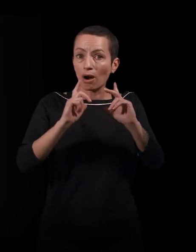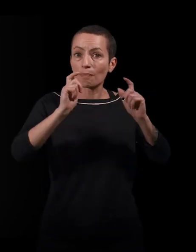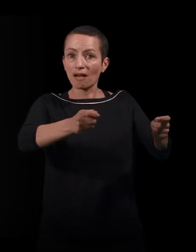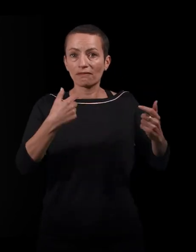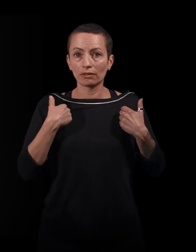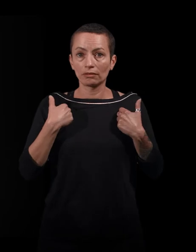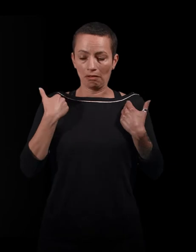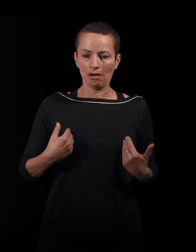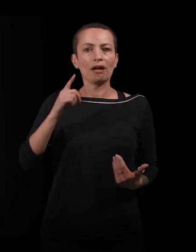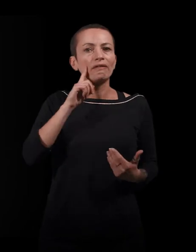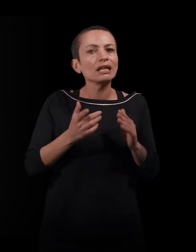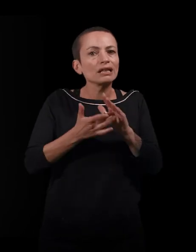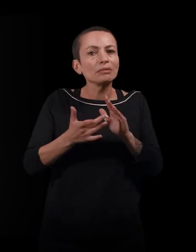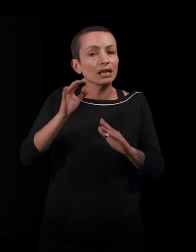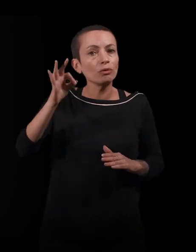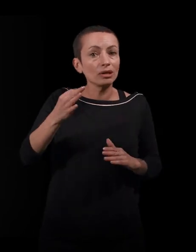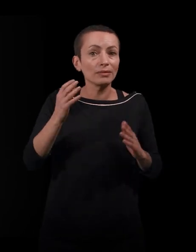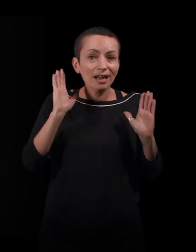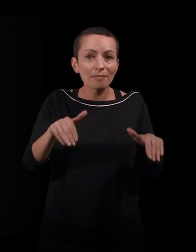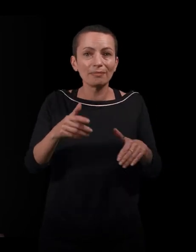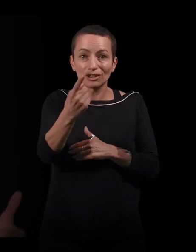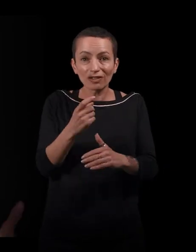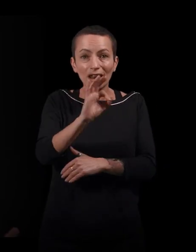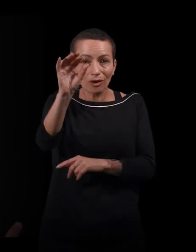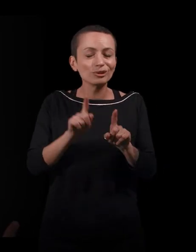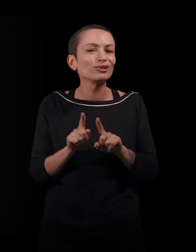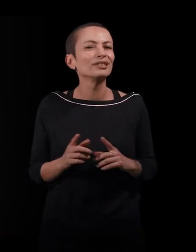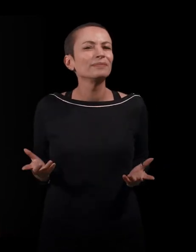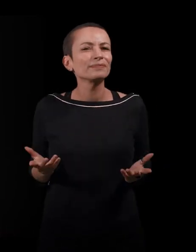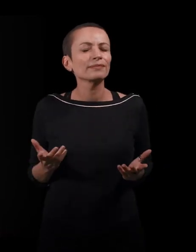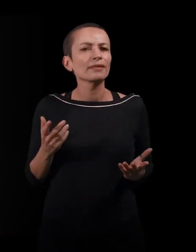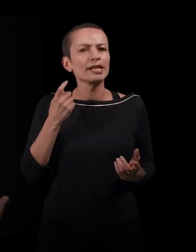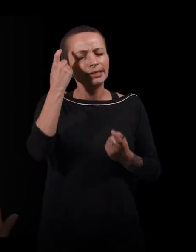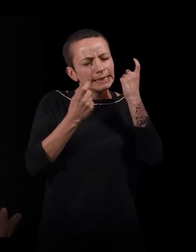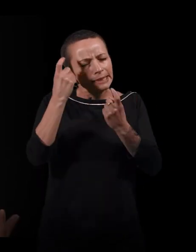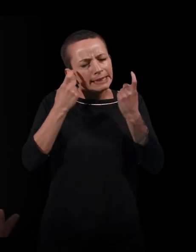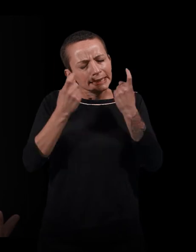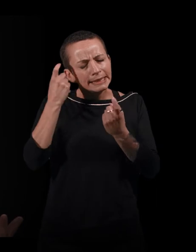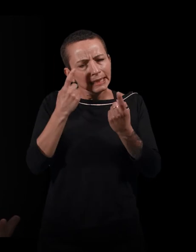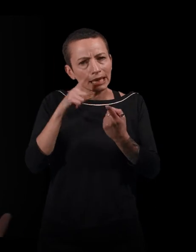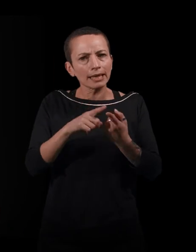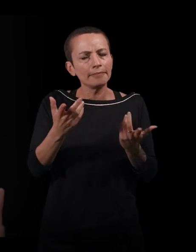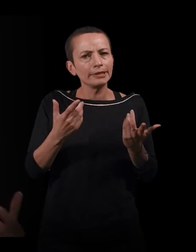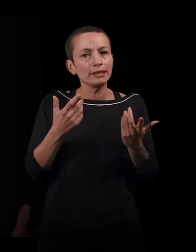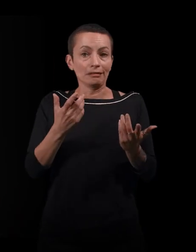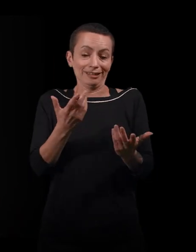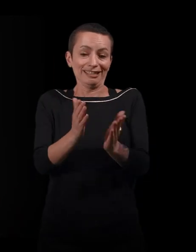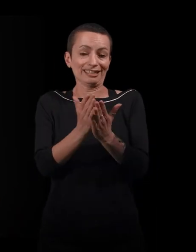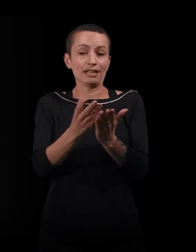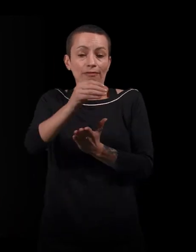Donc, je suis fille d'immigré, oui, d'accord, mais je viens quand même de la France aussi. Donc, je me suis beaucoup questionnée là-dessus et je tente une réponse qui n peut